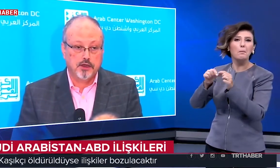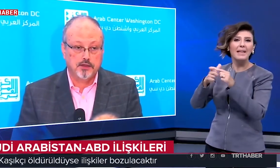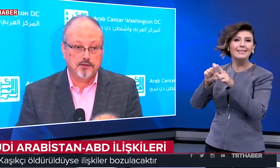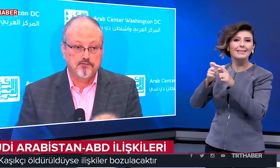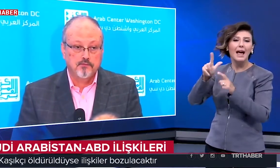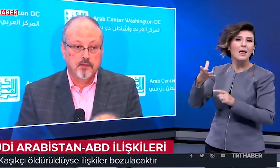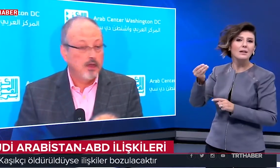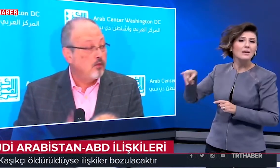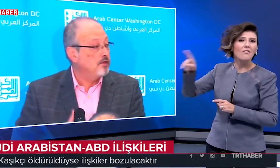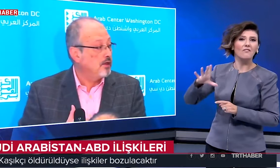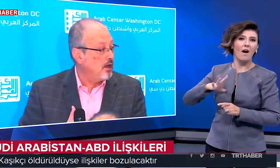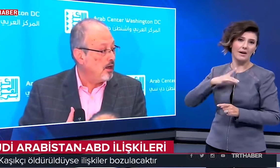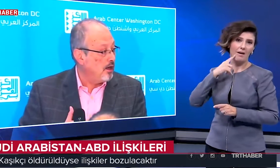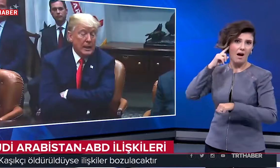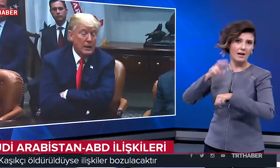açıklamaları hatırlatıldı.